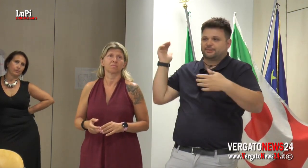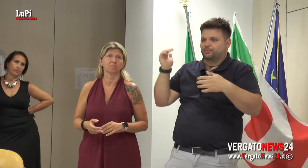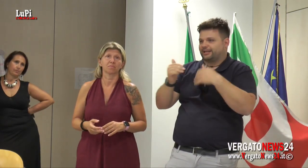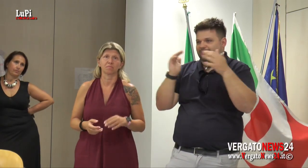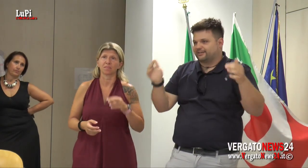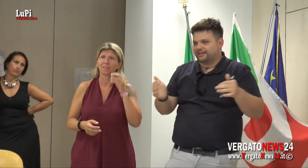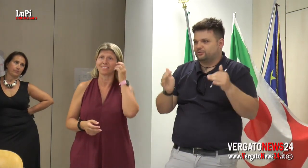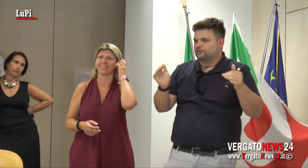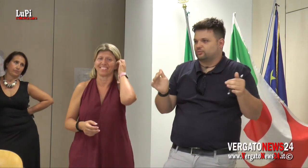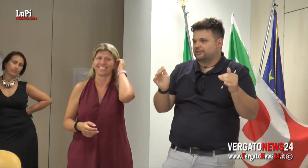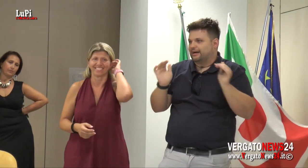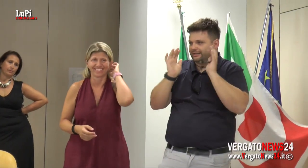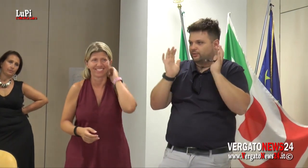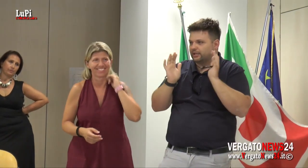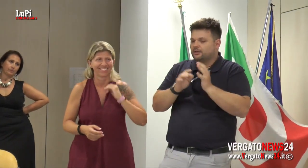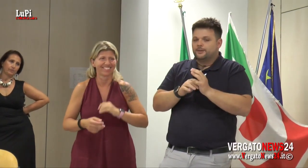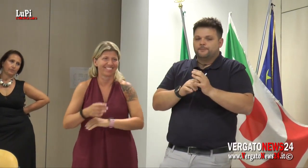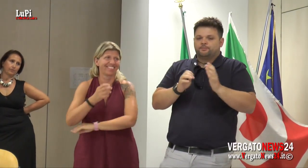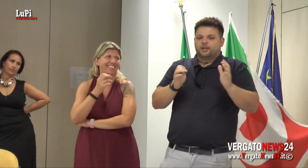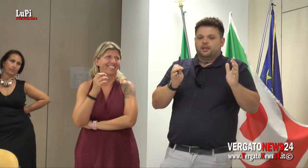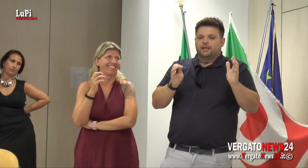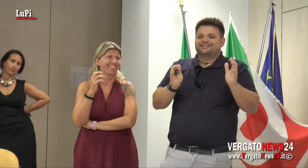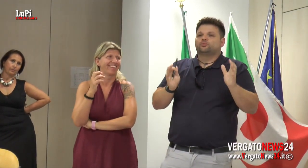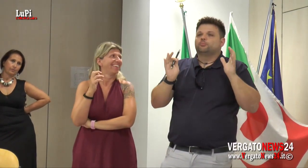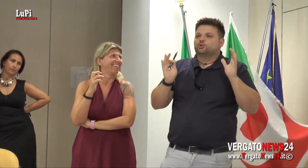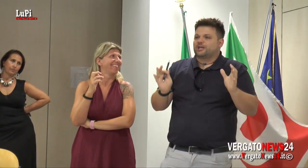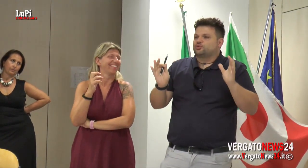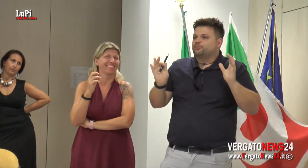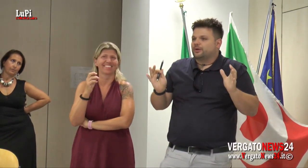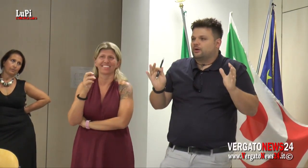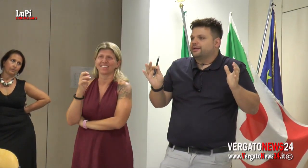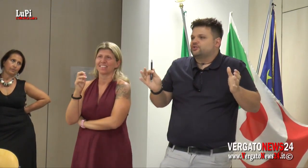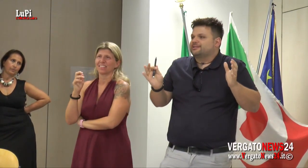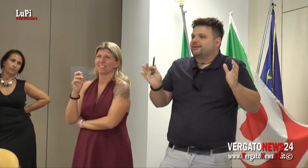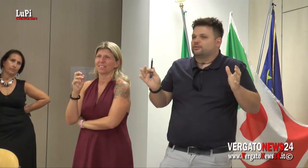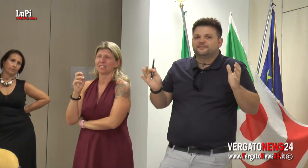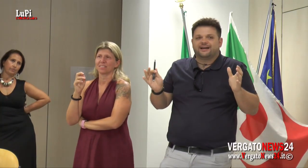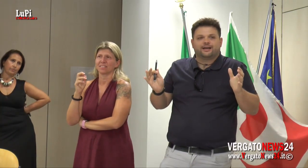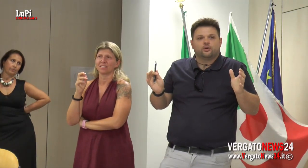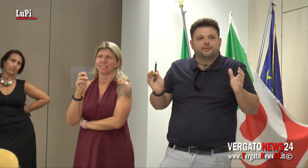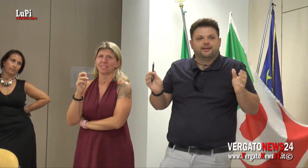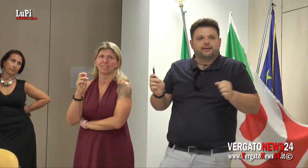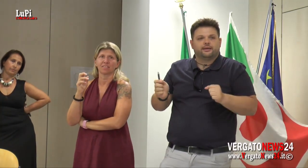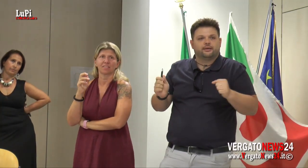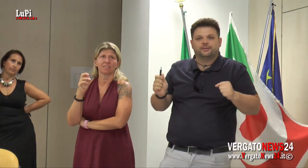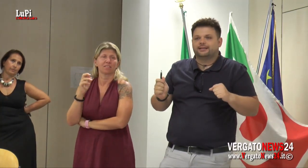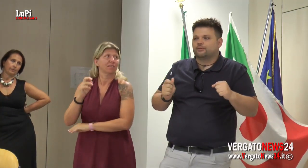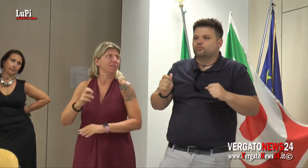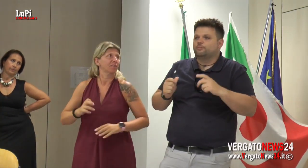dottoressa è sempre a porretta a fare i tour di guardia. Quindi è stato un processo però che ci è sembrato di fare come